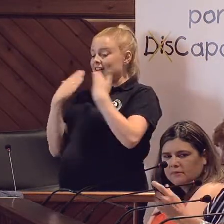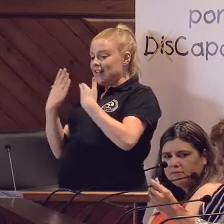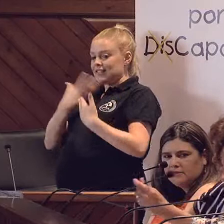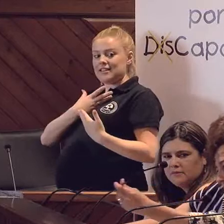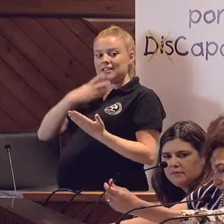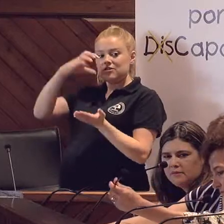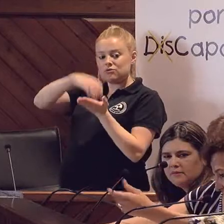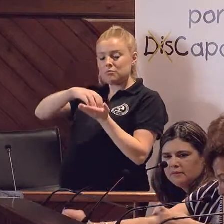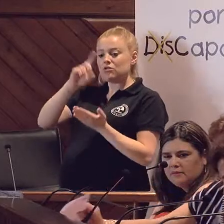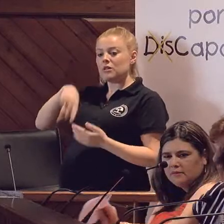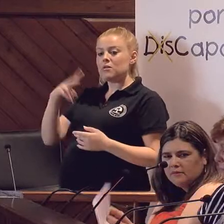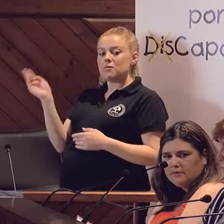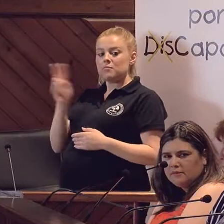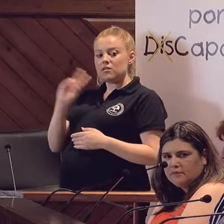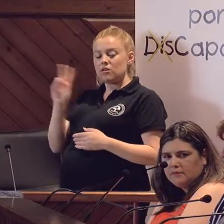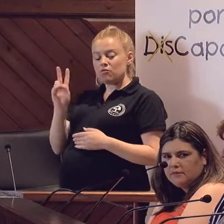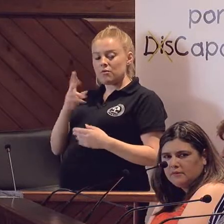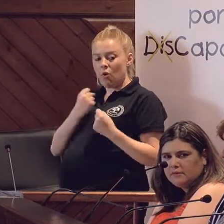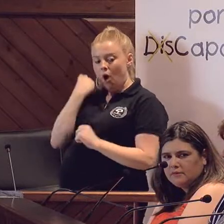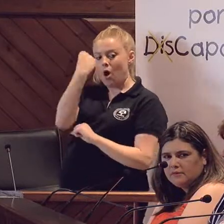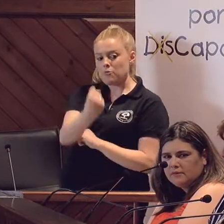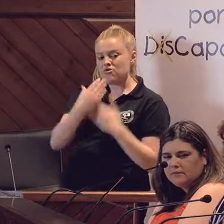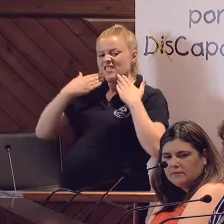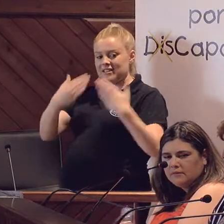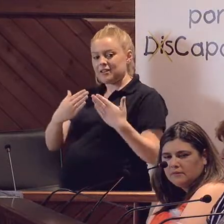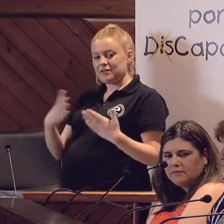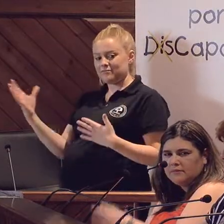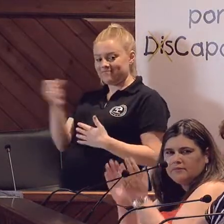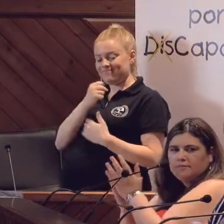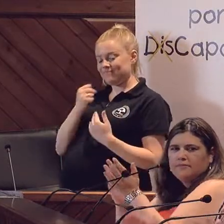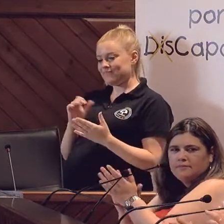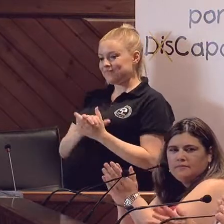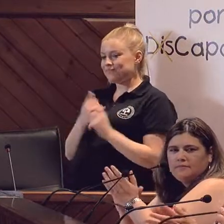Pozo Blanco y de Villanueva por su apoyo y su ayuda. Gracias a todos y a todas.